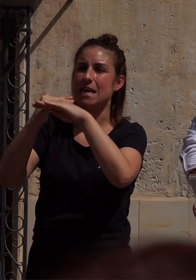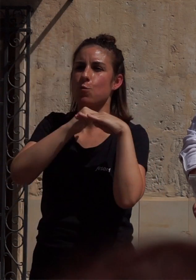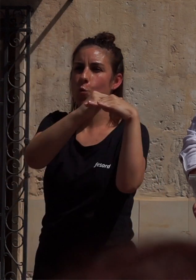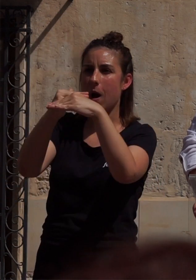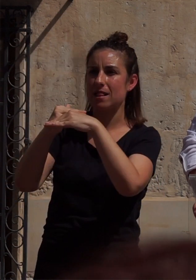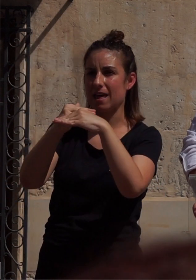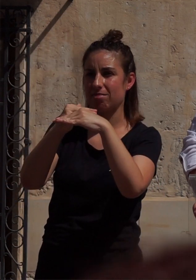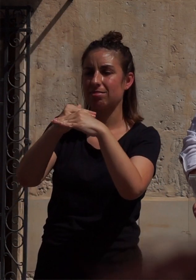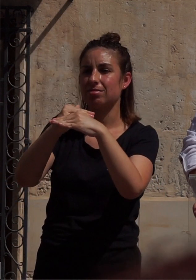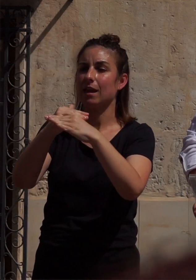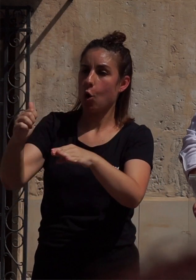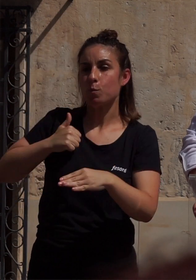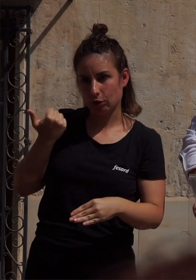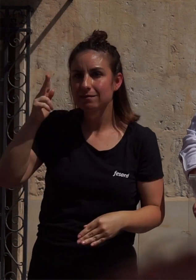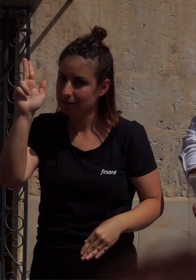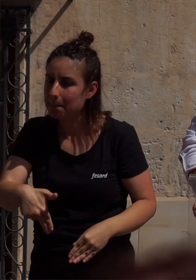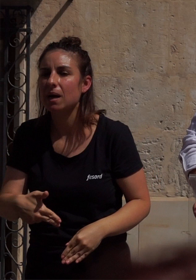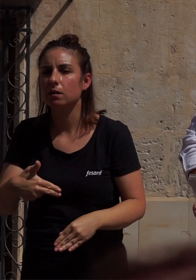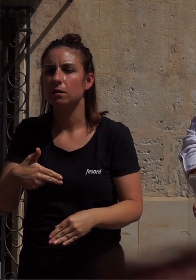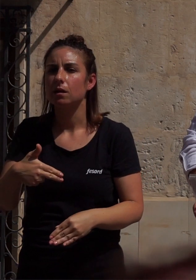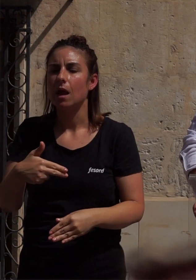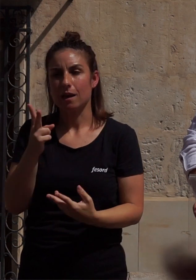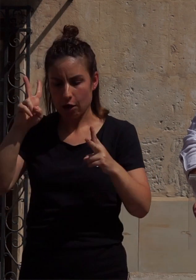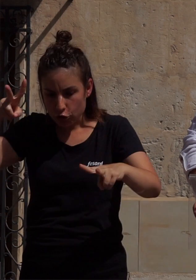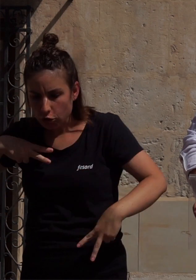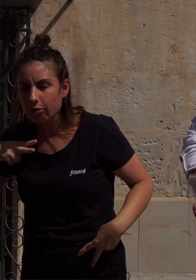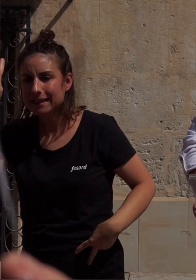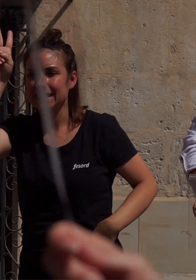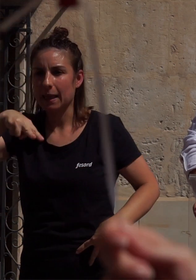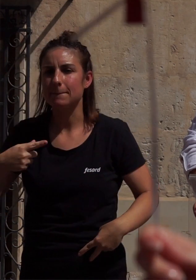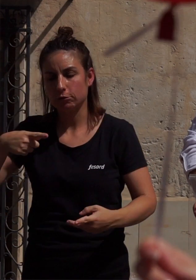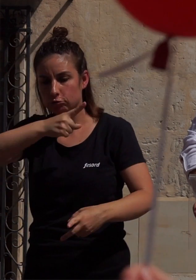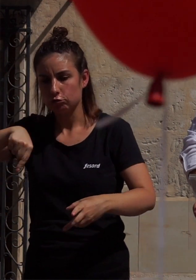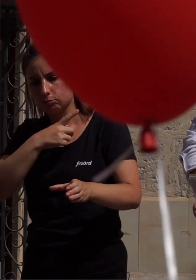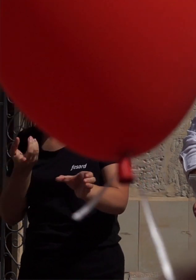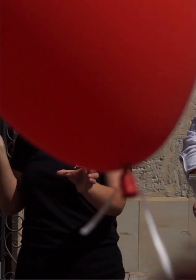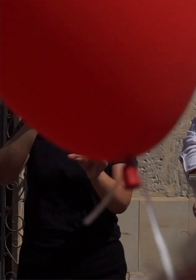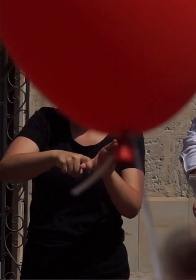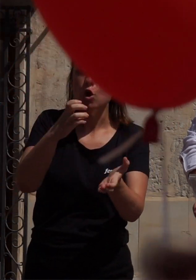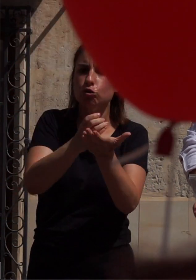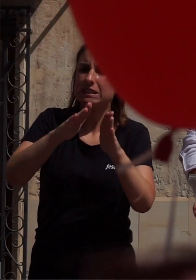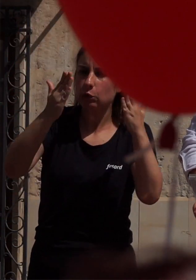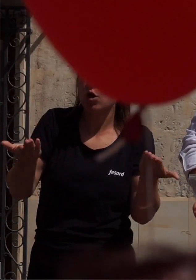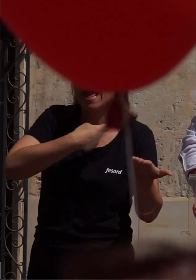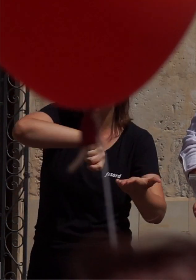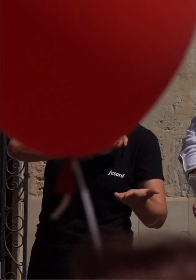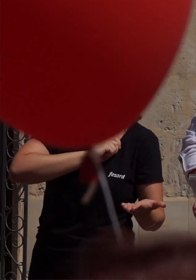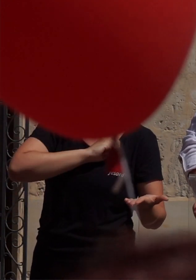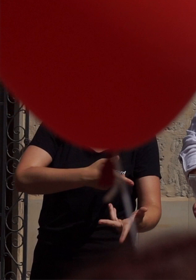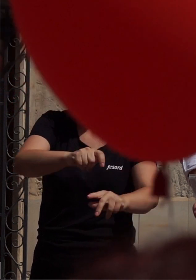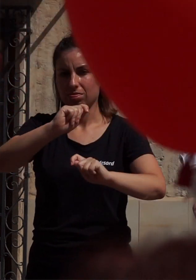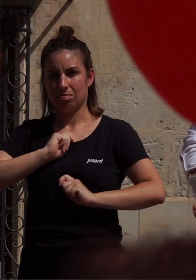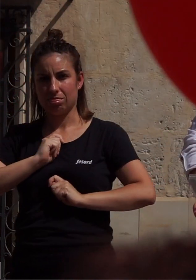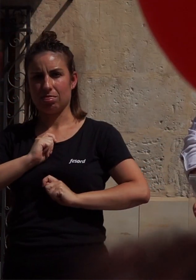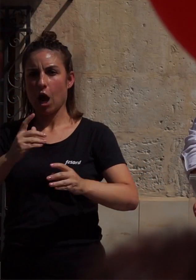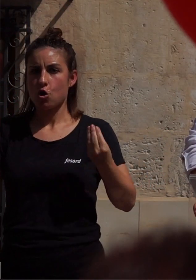trato y de oportunidades, reconociendo la determinante contribución que la Constitución Española ha supuesto para